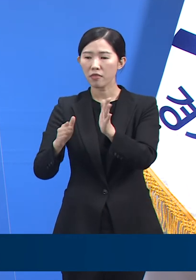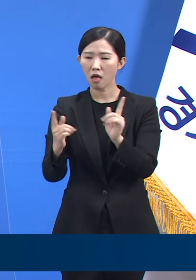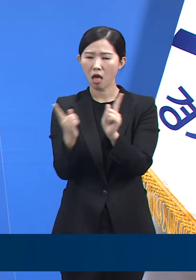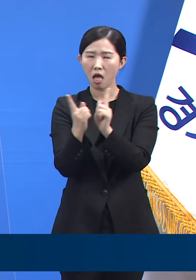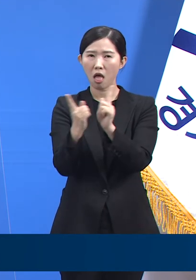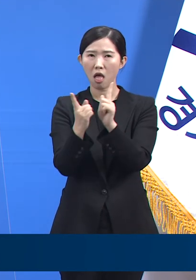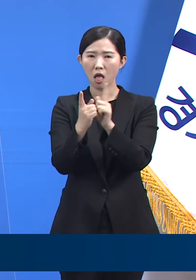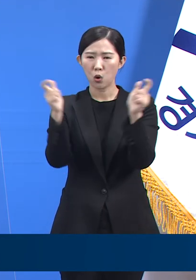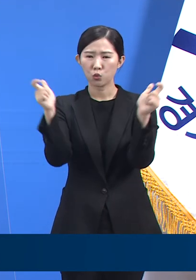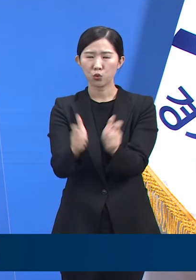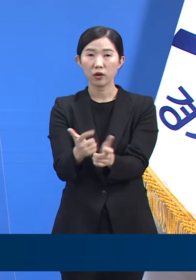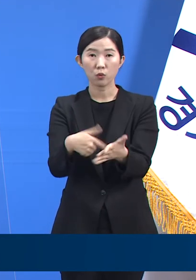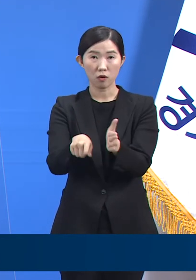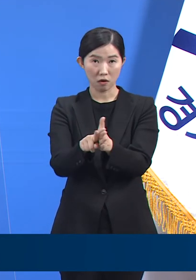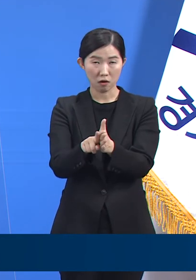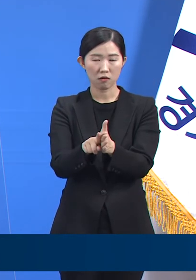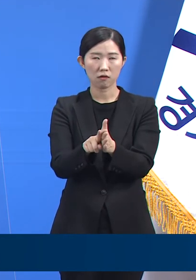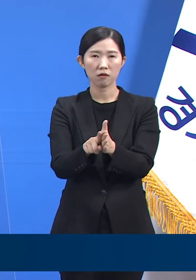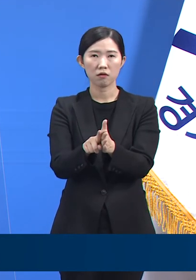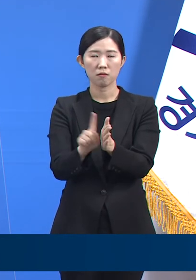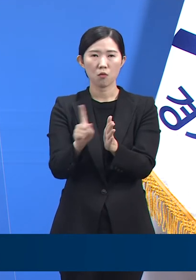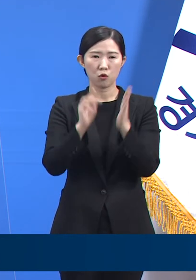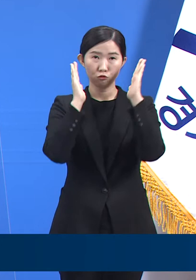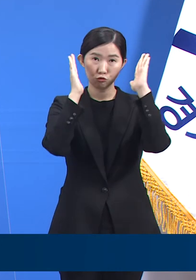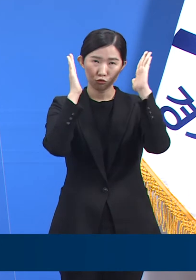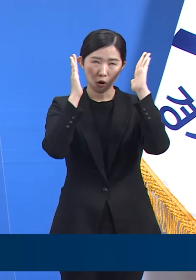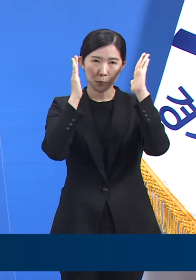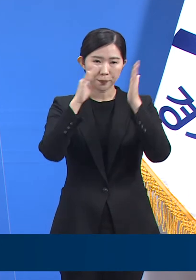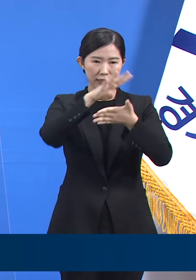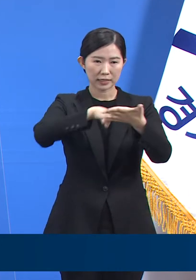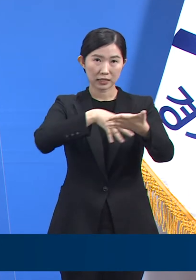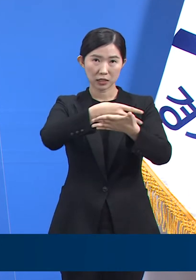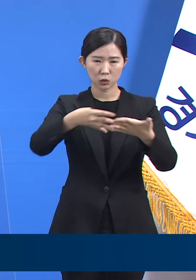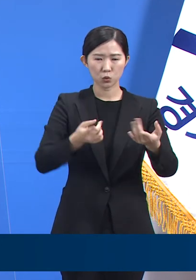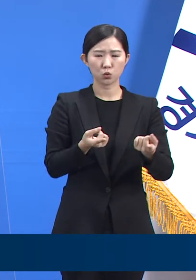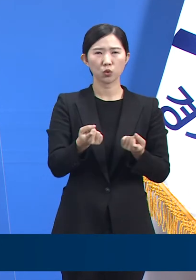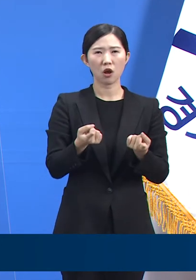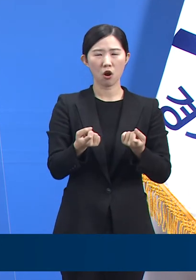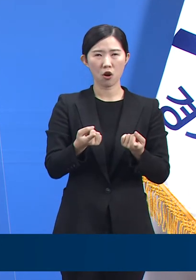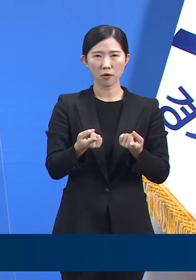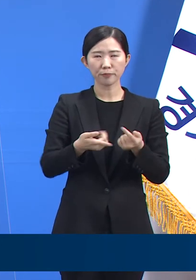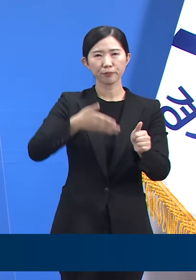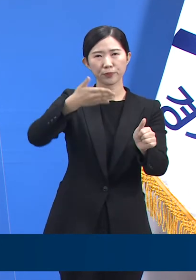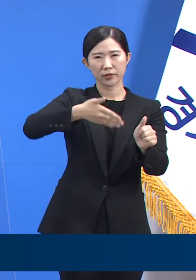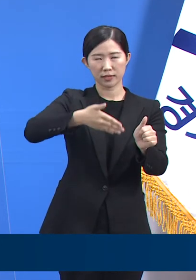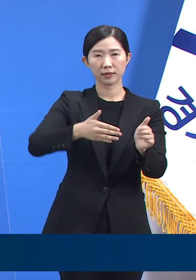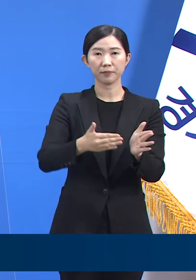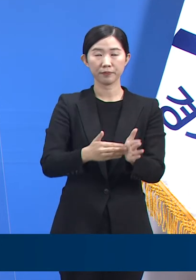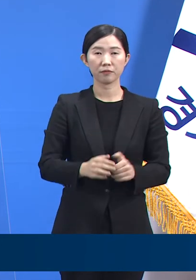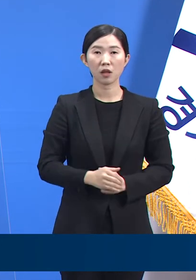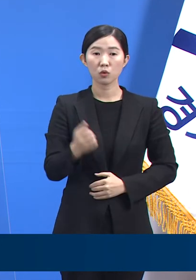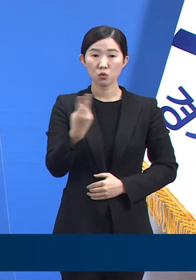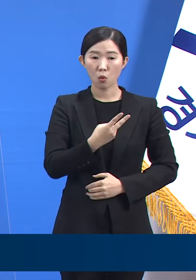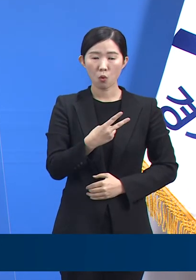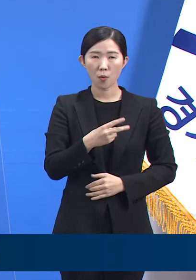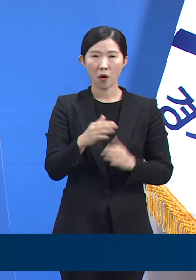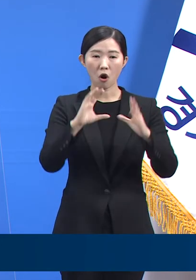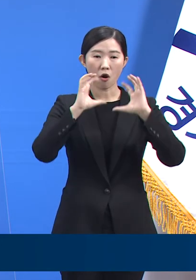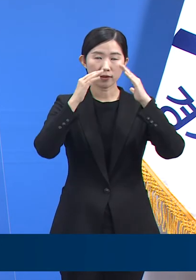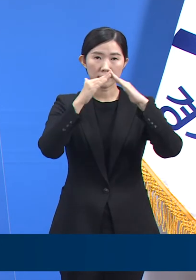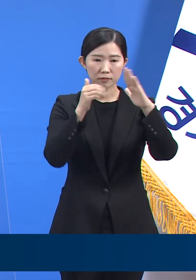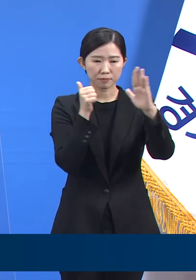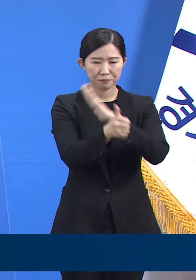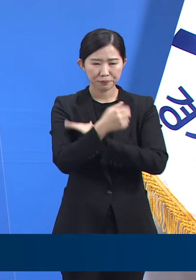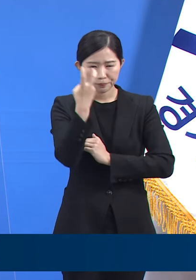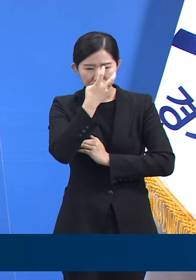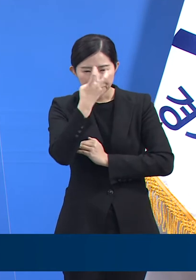가능성을 최소화하기 위해 수업 스케줄 조정을 권고하였습니다. 또한 현장 위험도 평가 결과를